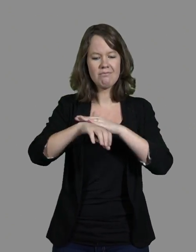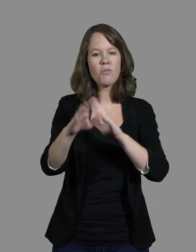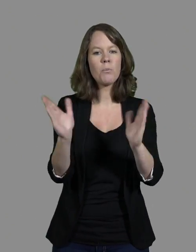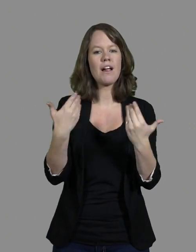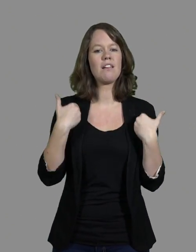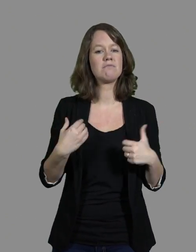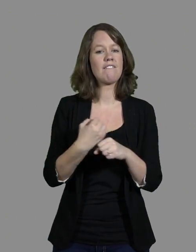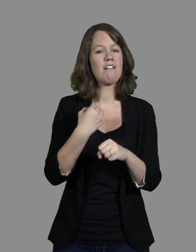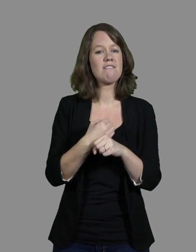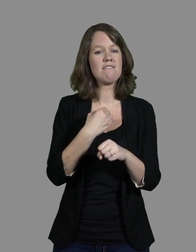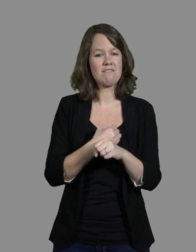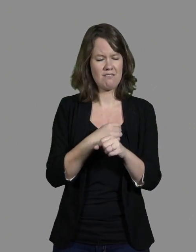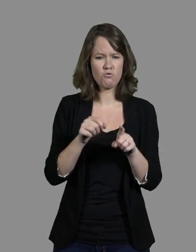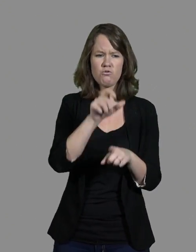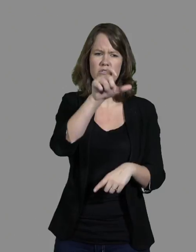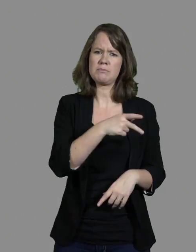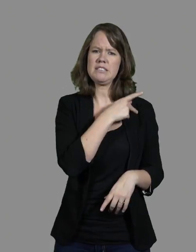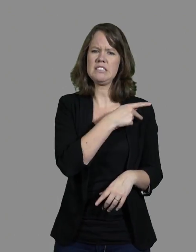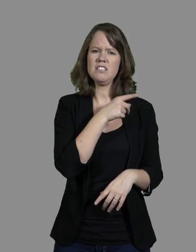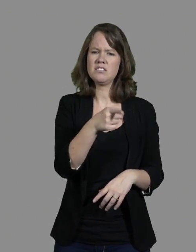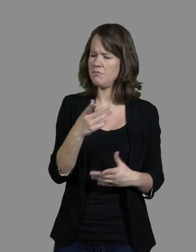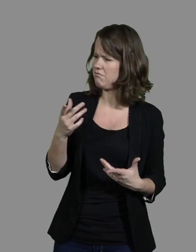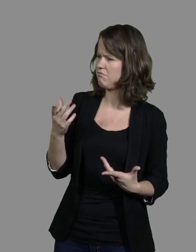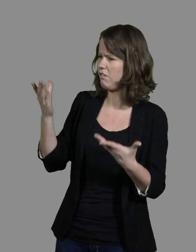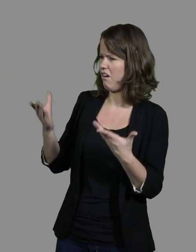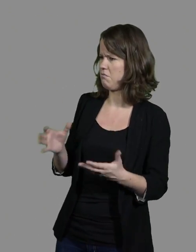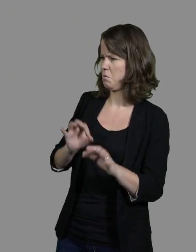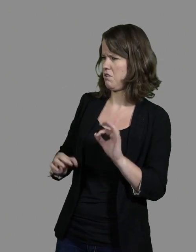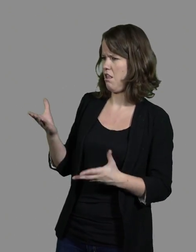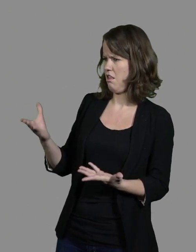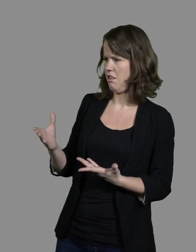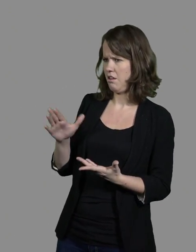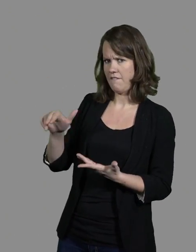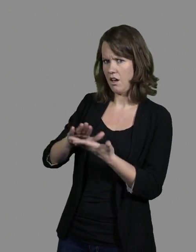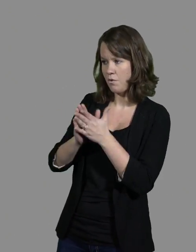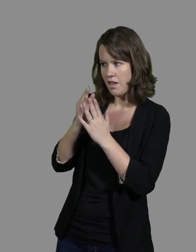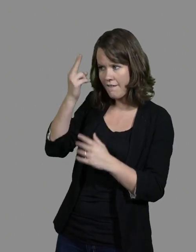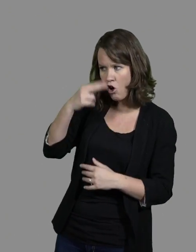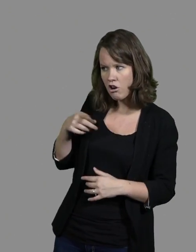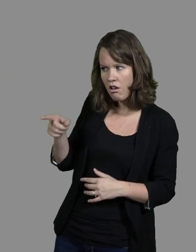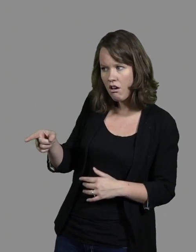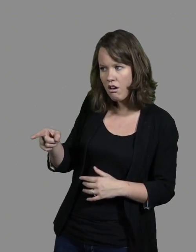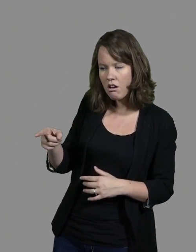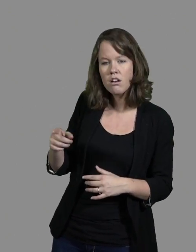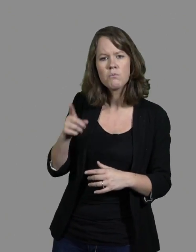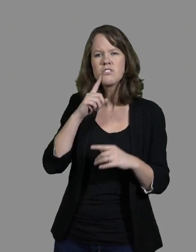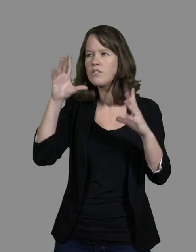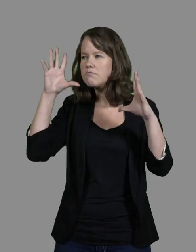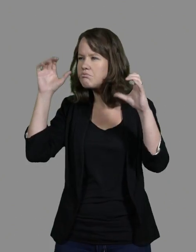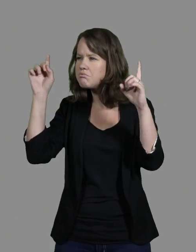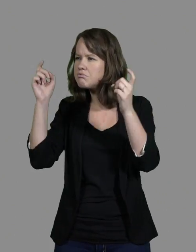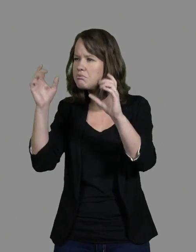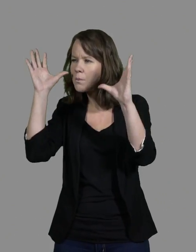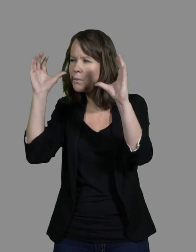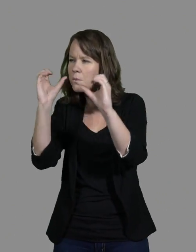l'ophtalmo qui me regarde et qui me dit, mademoiselle, vous allez devenir aveugle. C'est une dégénération sensible. Voilà, c'est la même que la